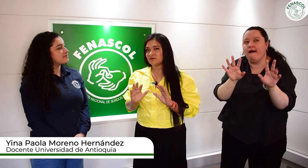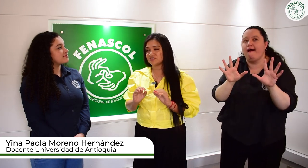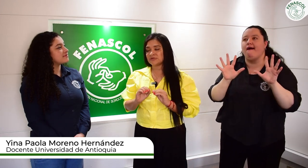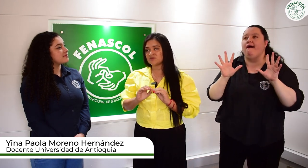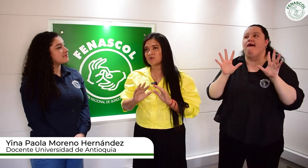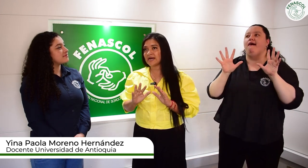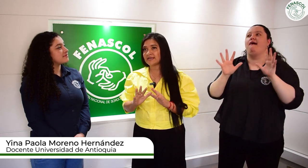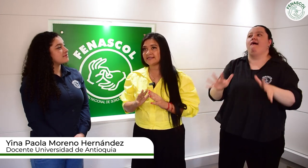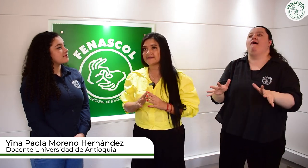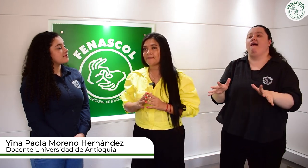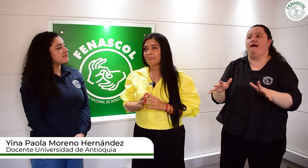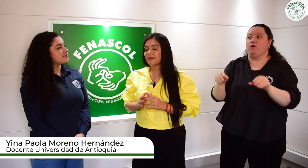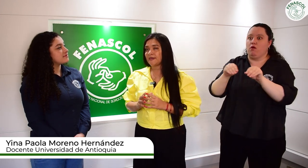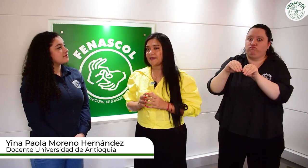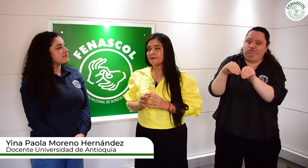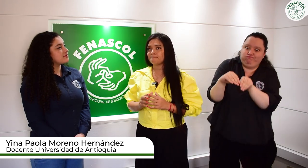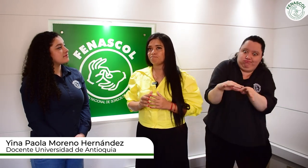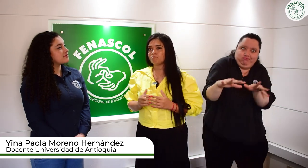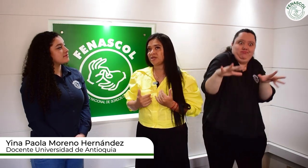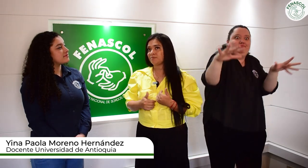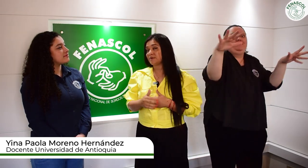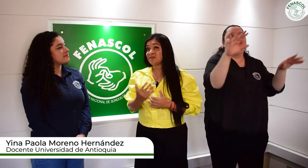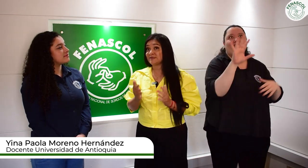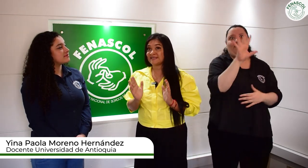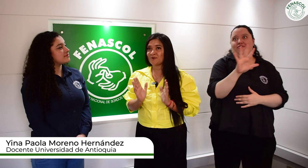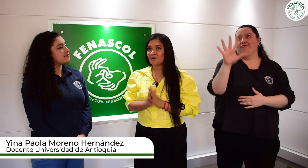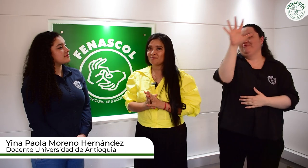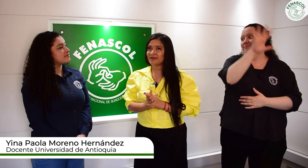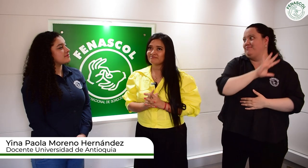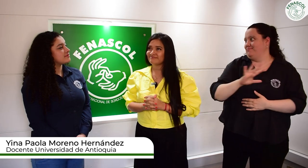para los demás lugares de nuestra Colombia.